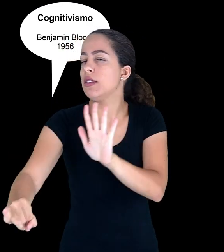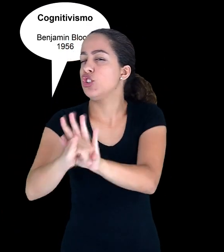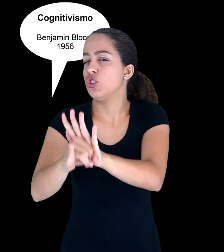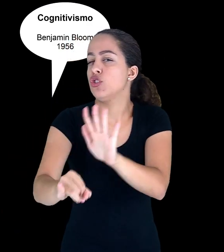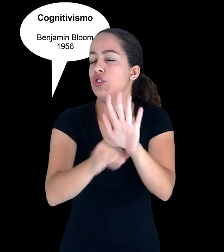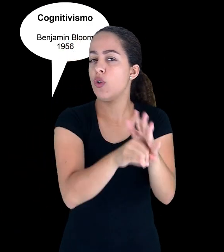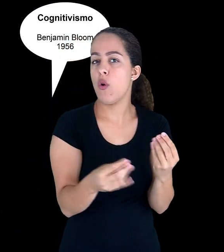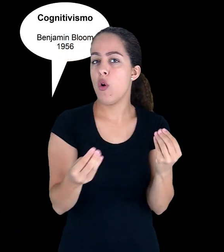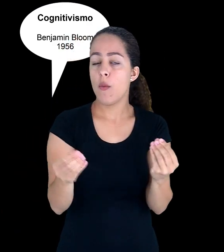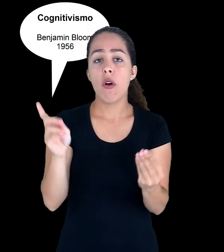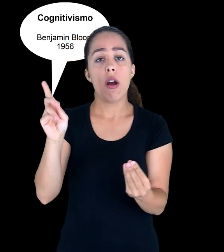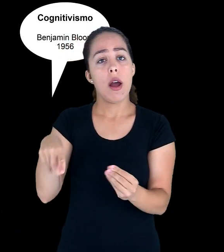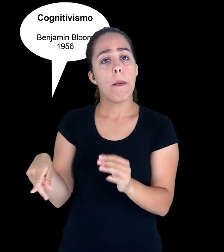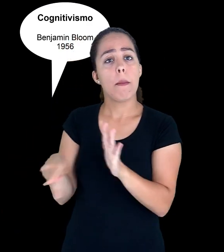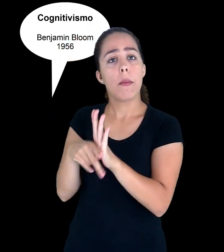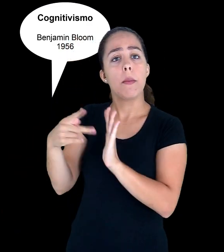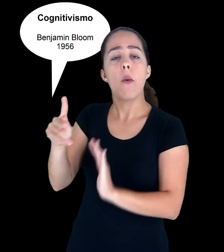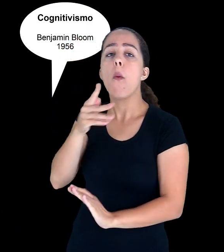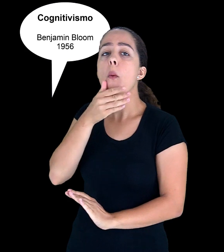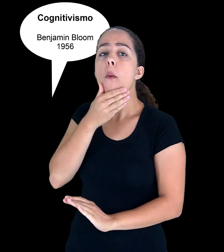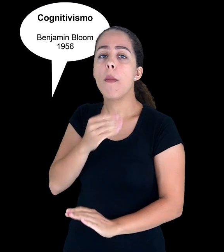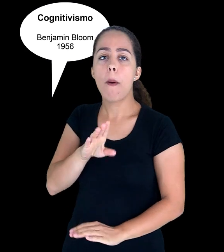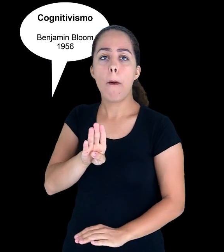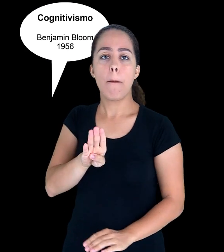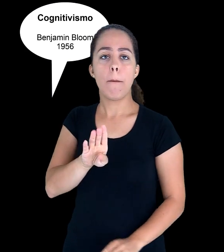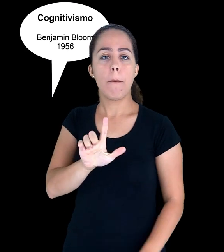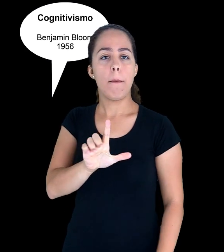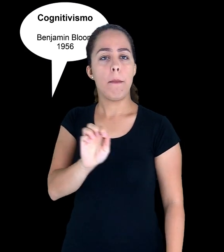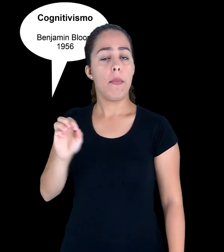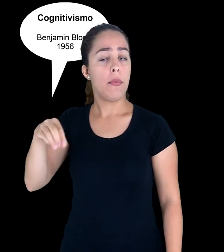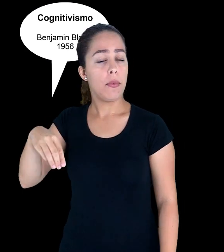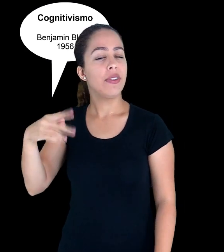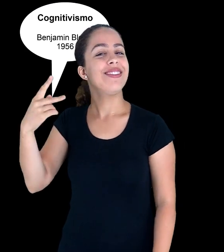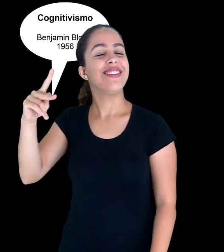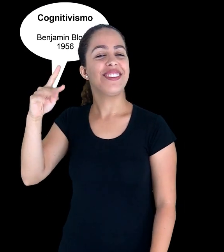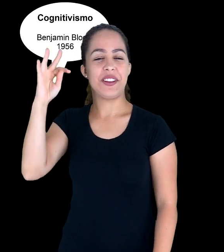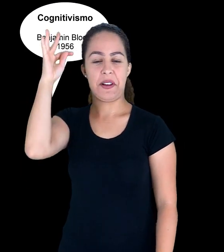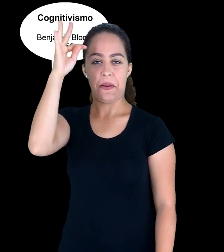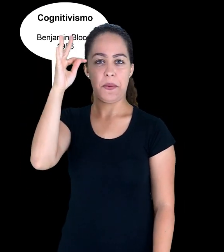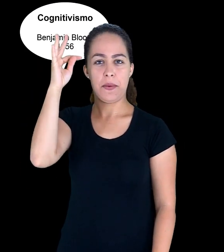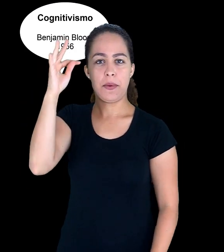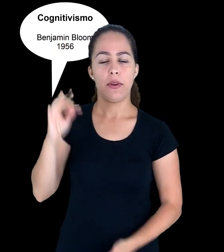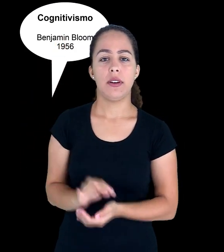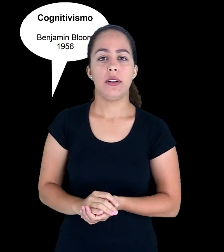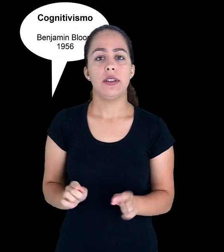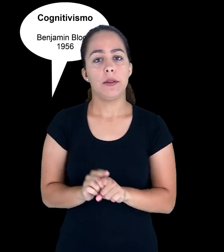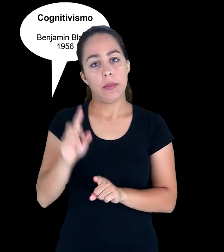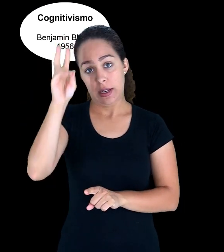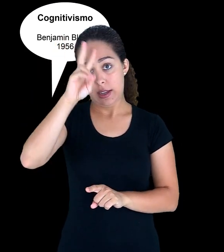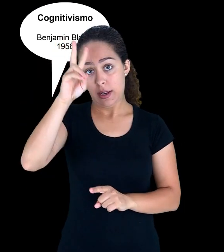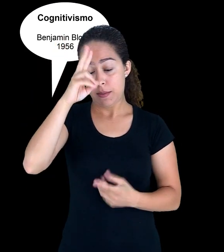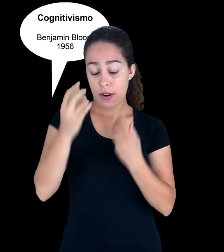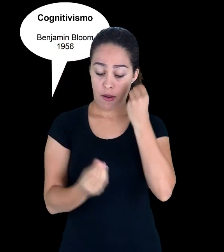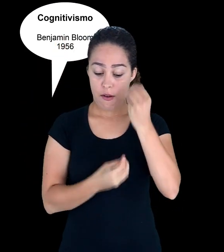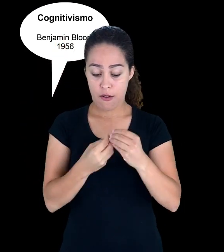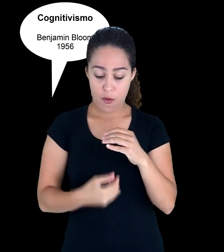posteriormente e muda-se para a forma verbal, lembrar, de baixo para cima também,